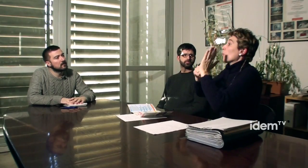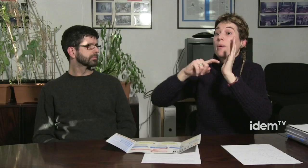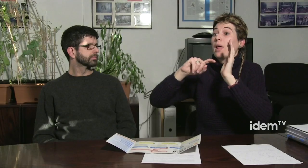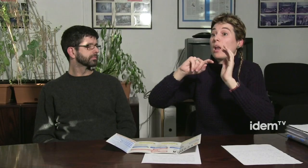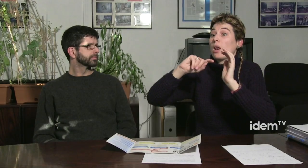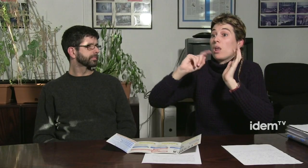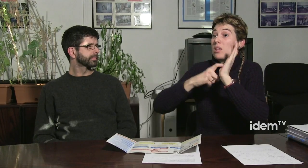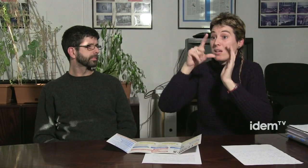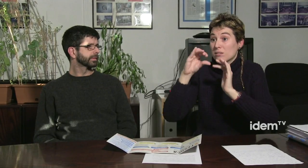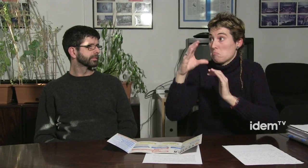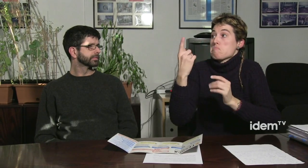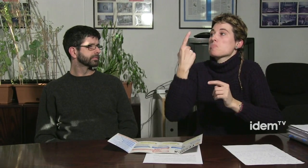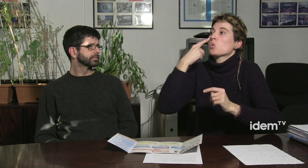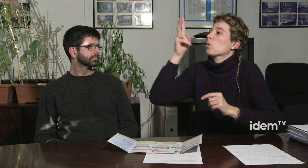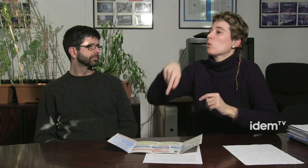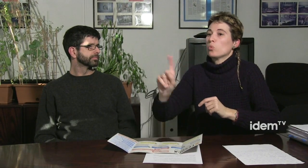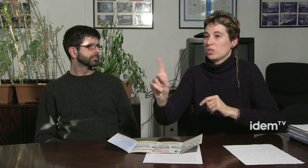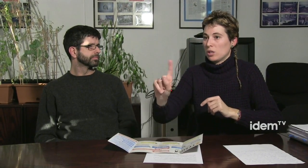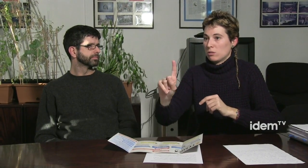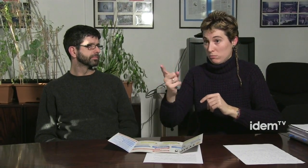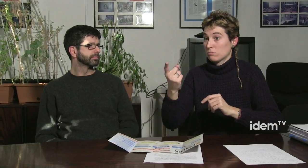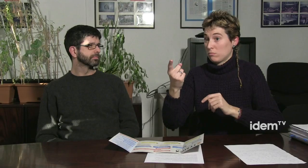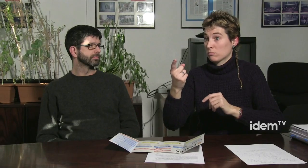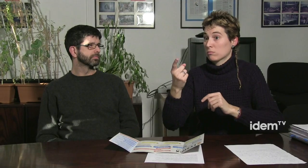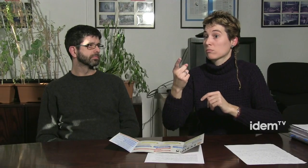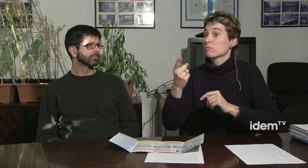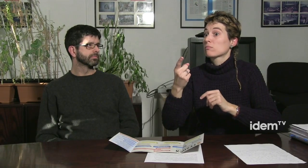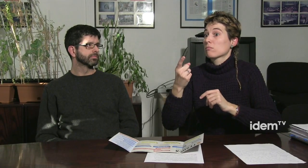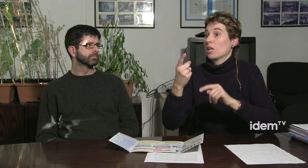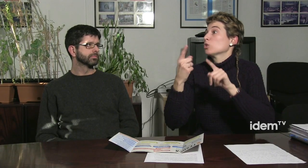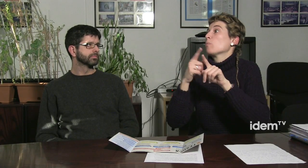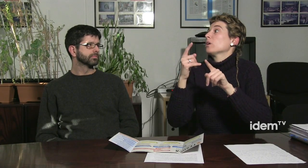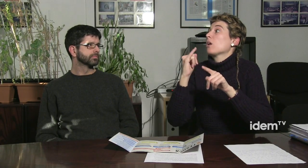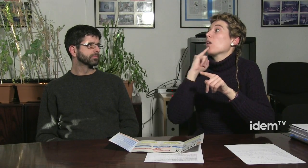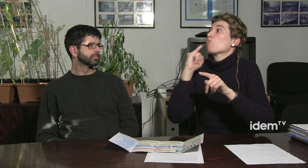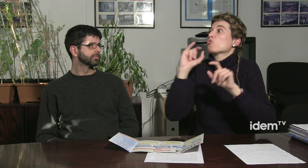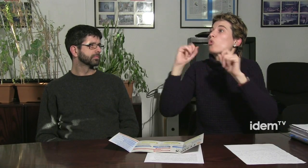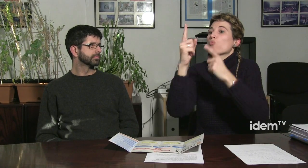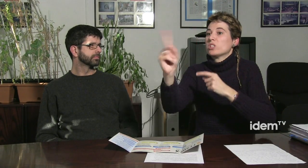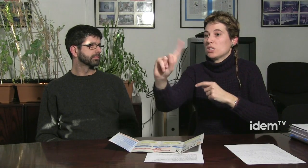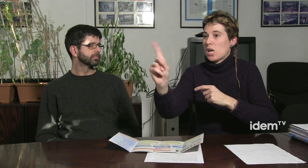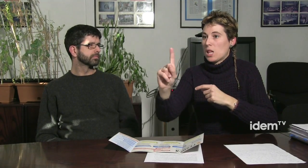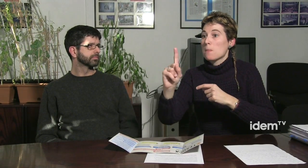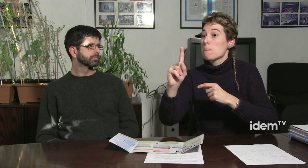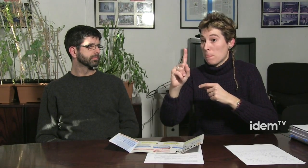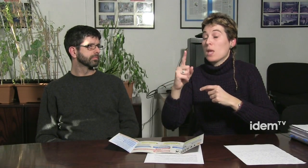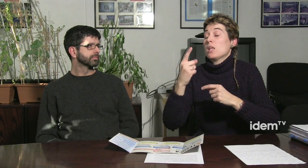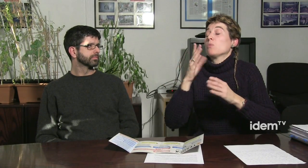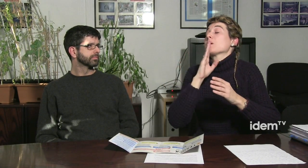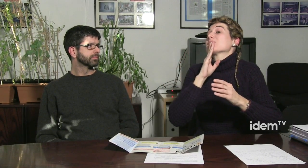perquè antigament no hi havia un reconeixement de la llengua de signes catalanes, no era una llengua oficial,